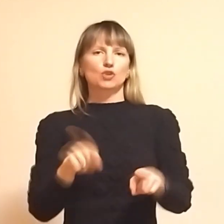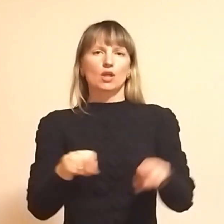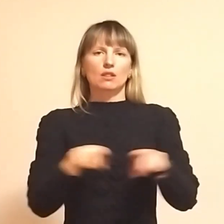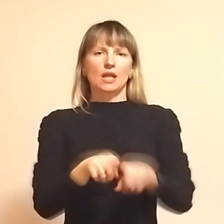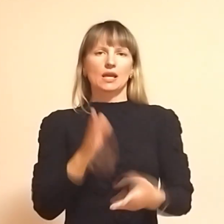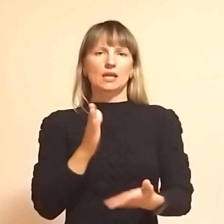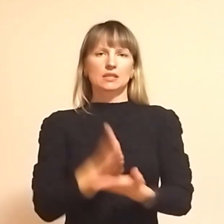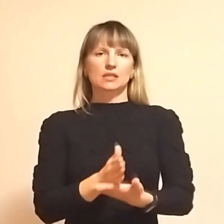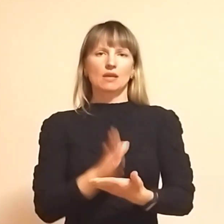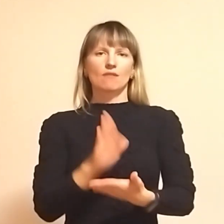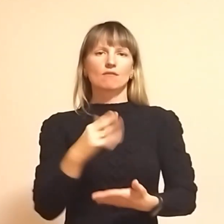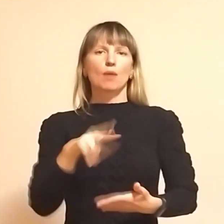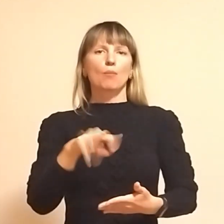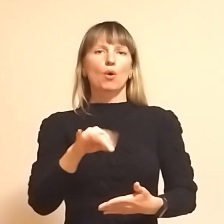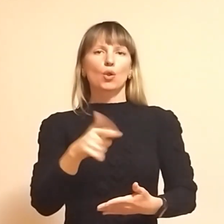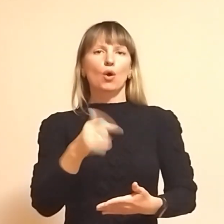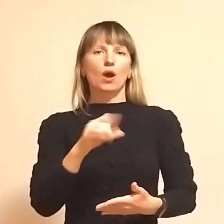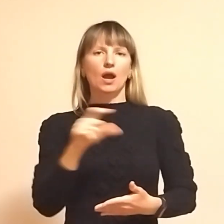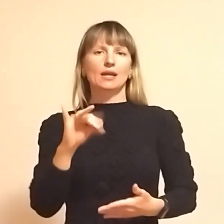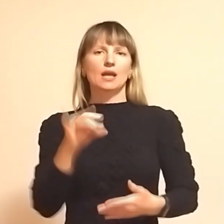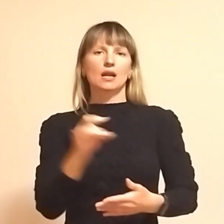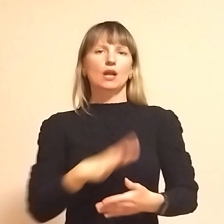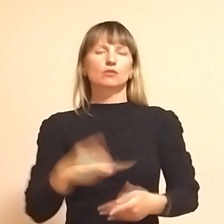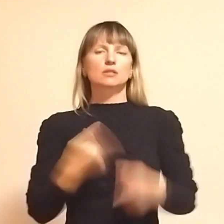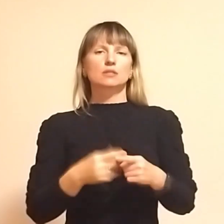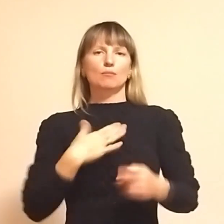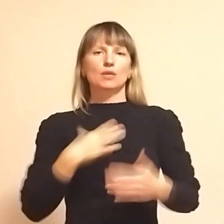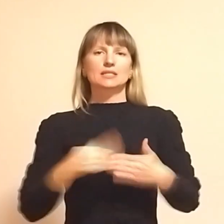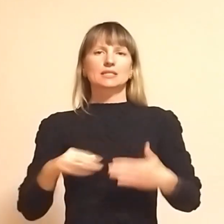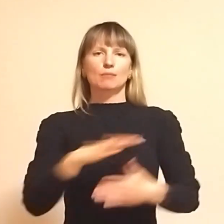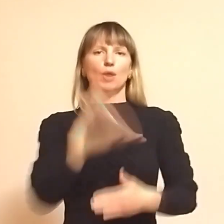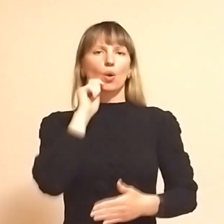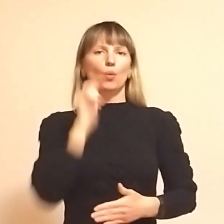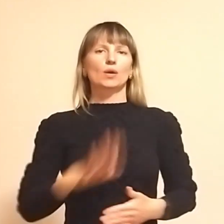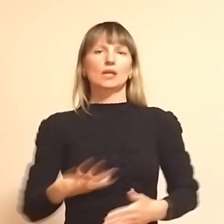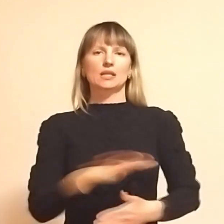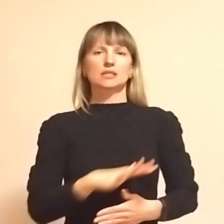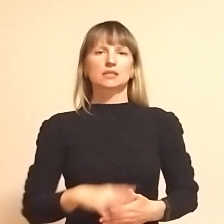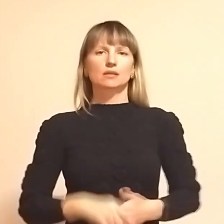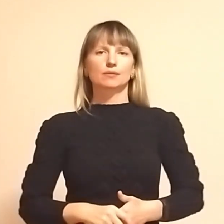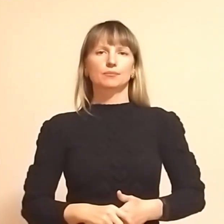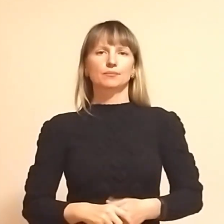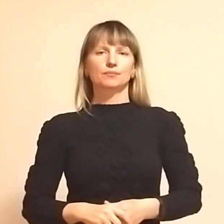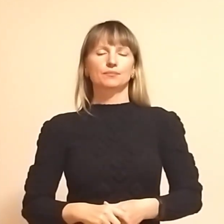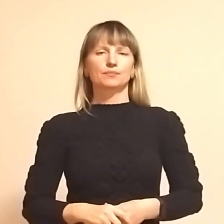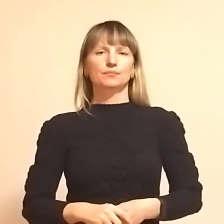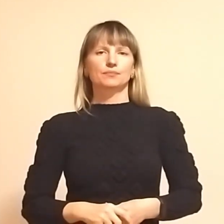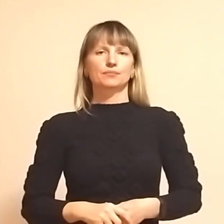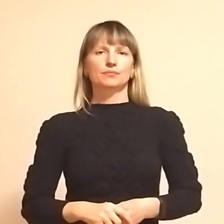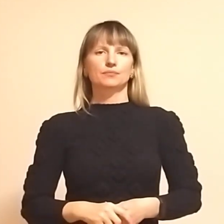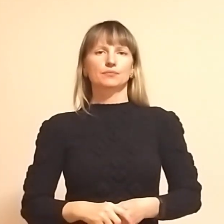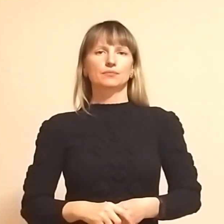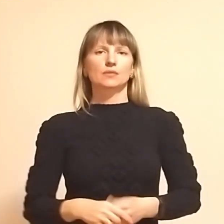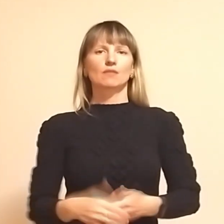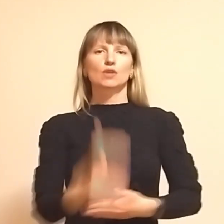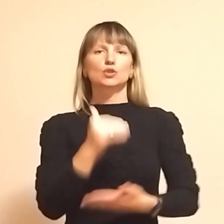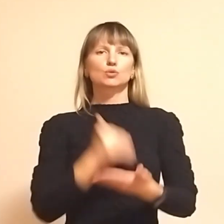таке твориться в Бологах і в районі. Але це моя земля українська. У результаті